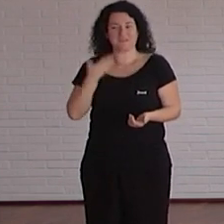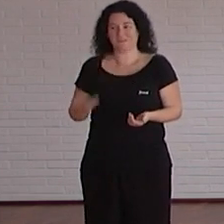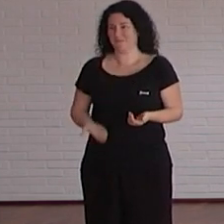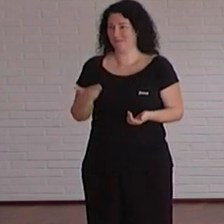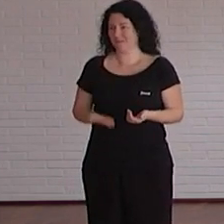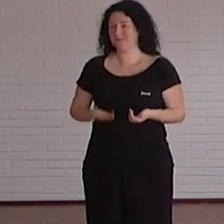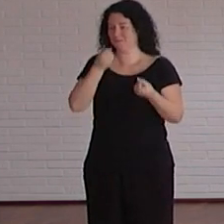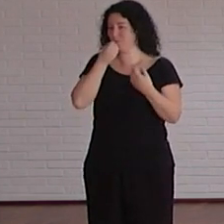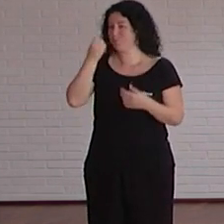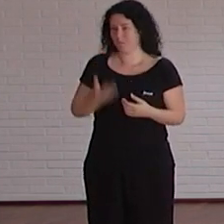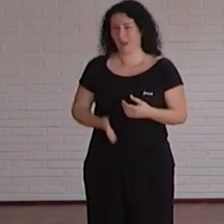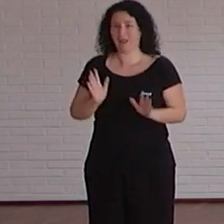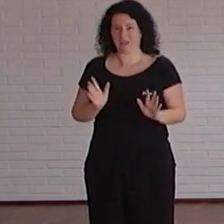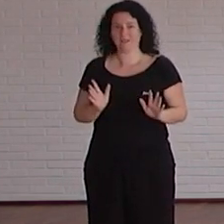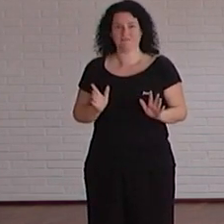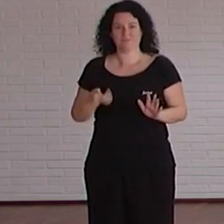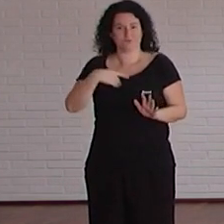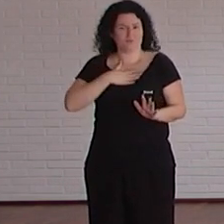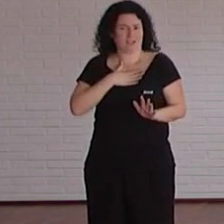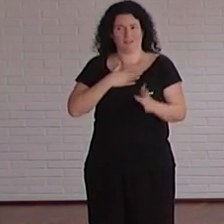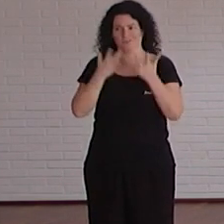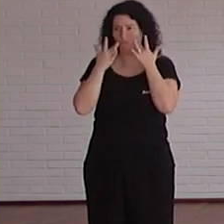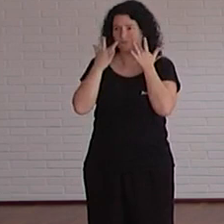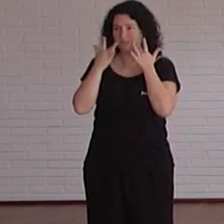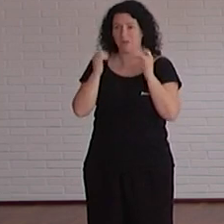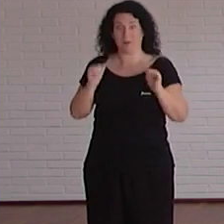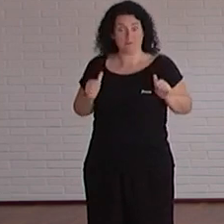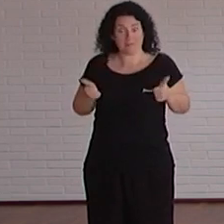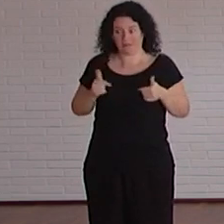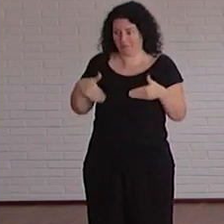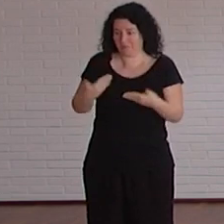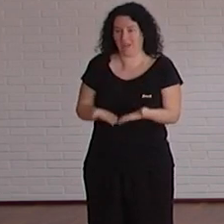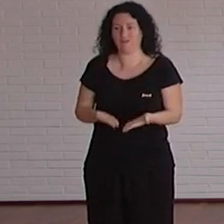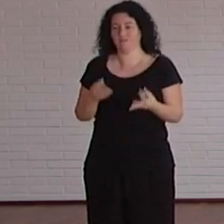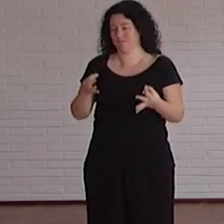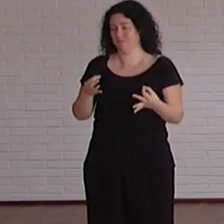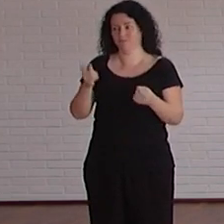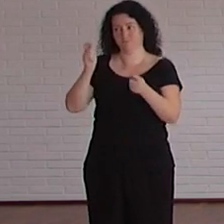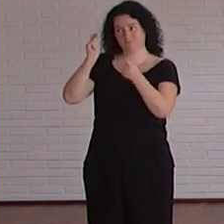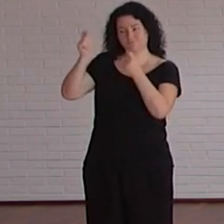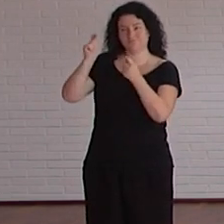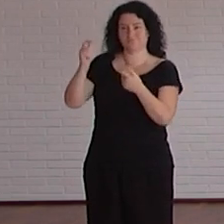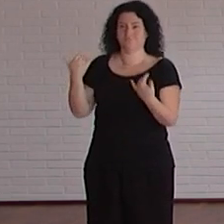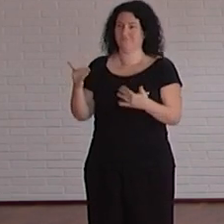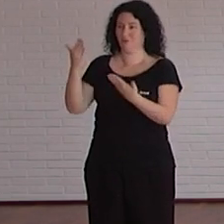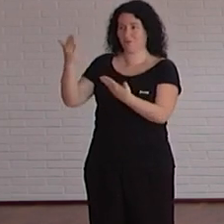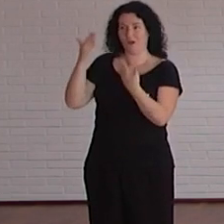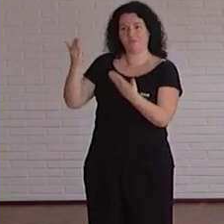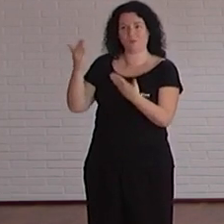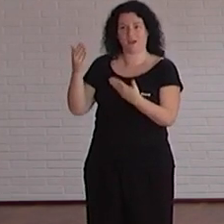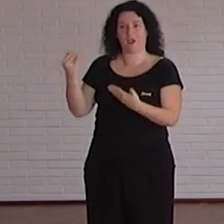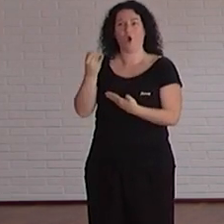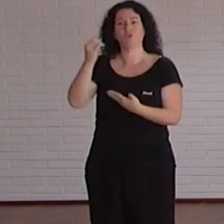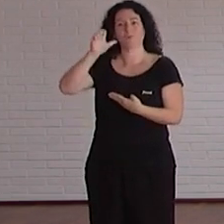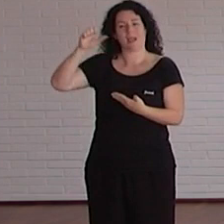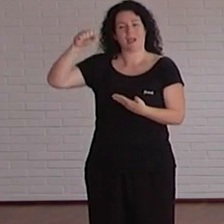muy útil nosotros estamos todos encantados y desde el minuto uno le dimos la enhorabuena a José María porque la verdad que es